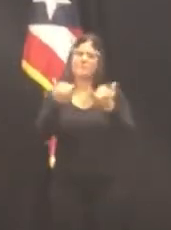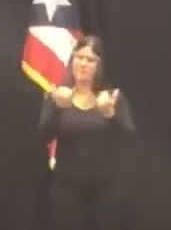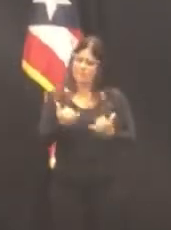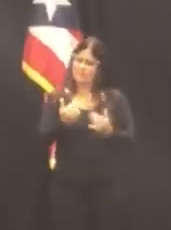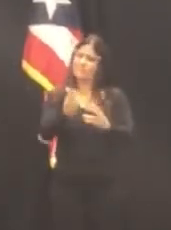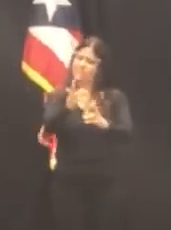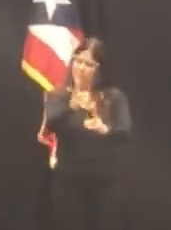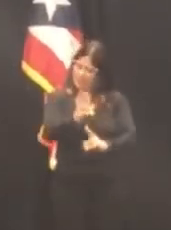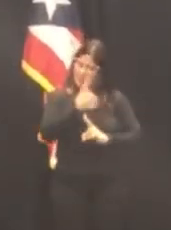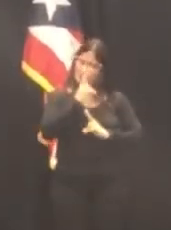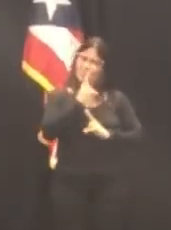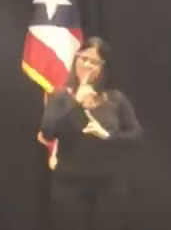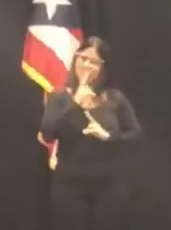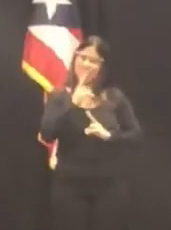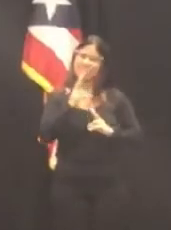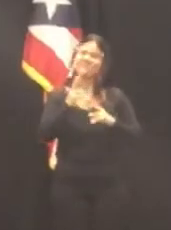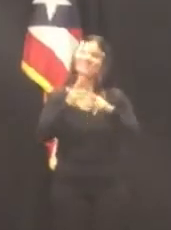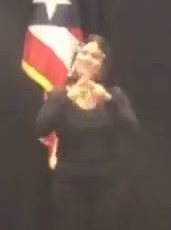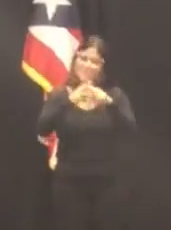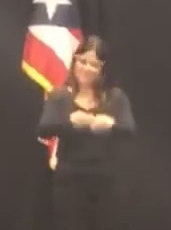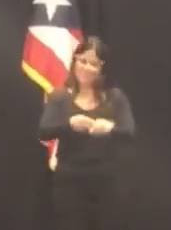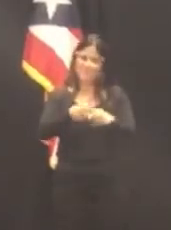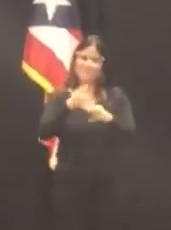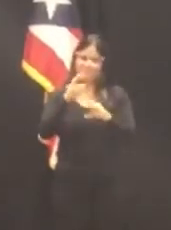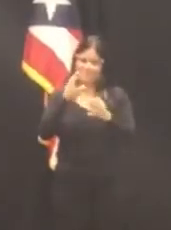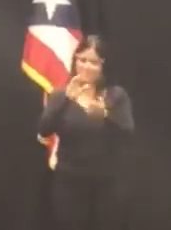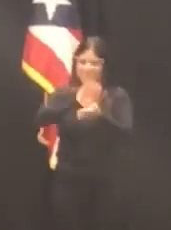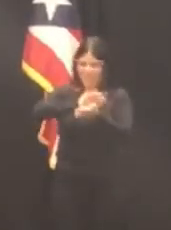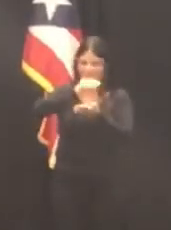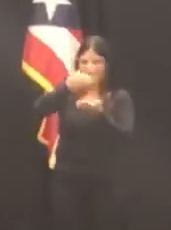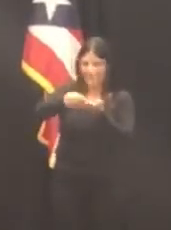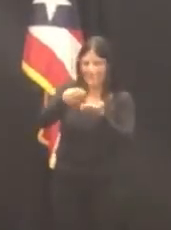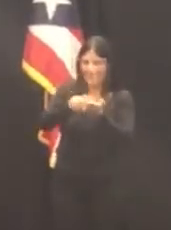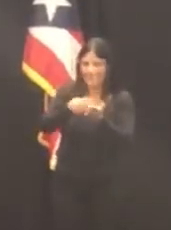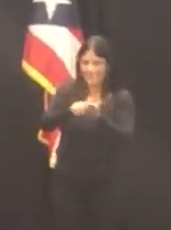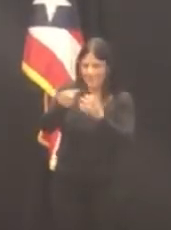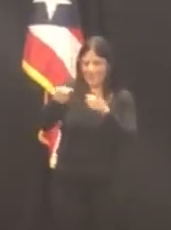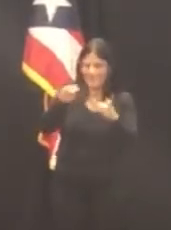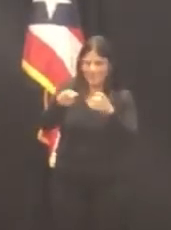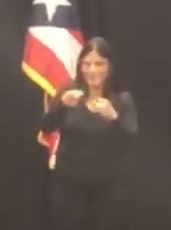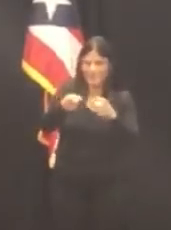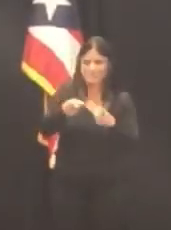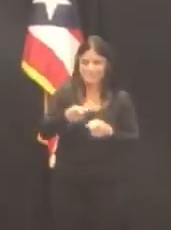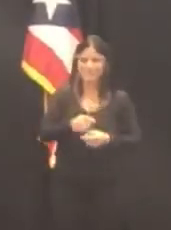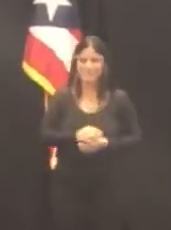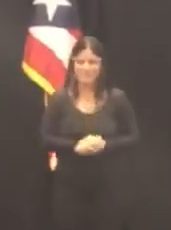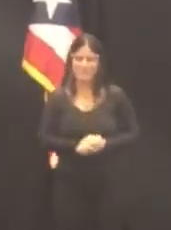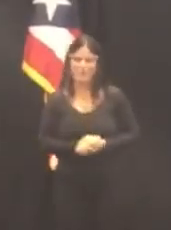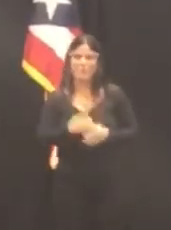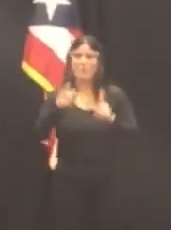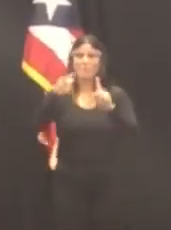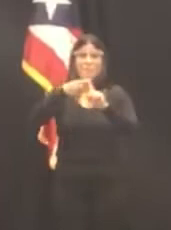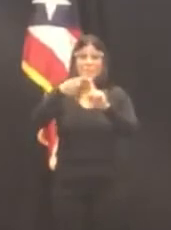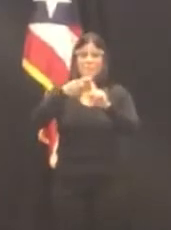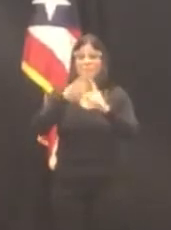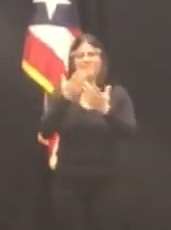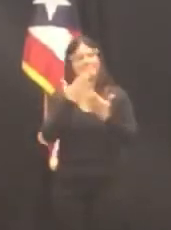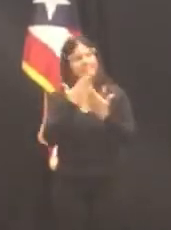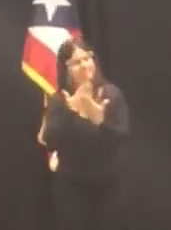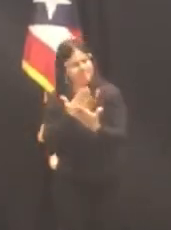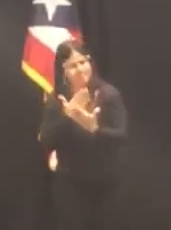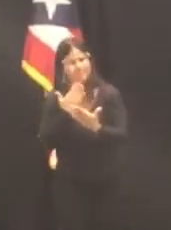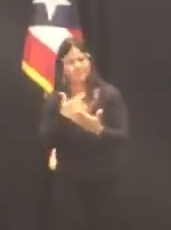nombrar al Contralor de Puerto Rico. En primera instancia, y con un agradecimiento profundo,